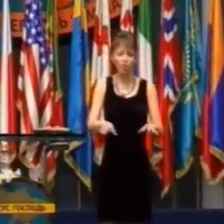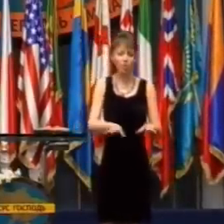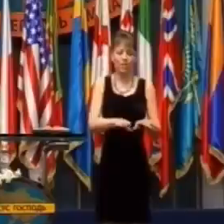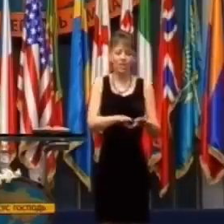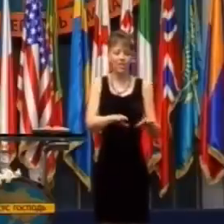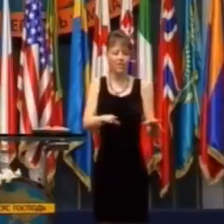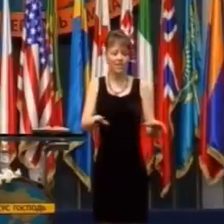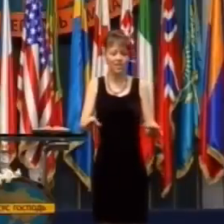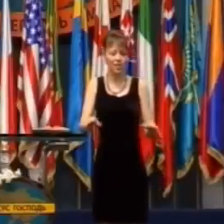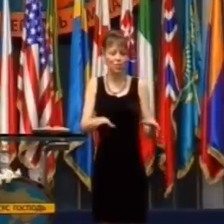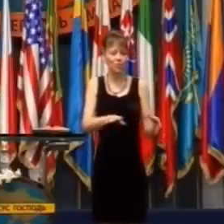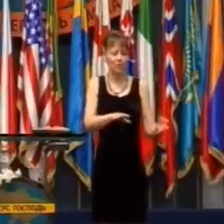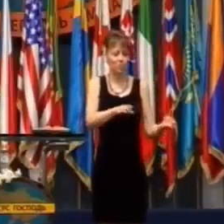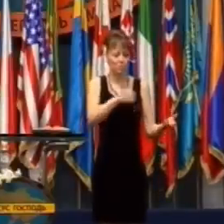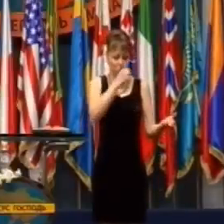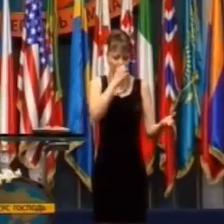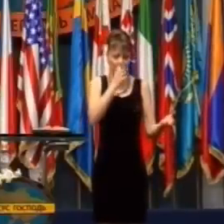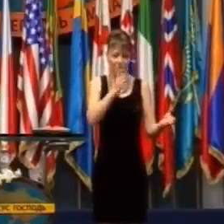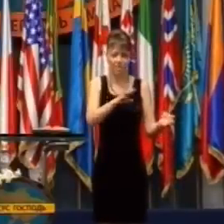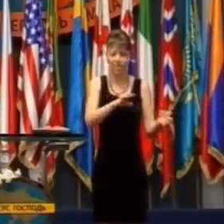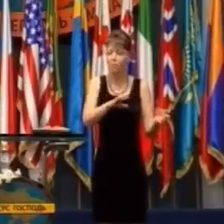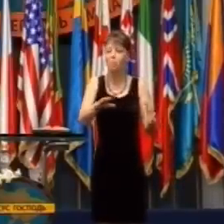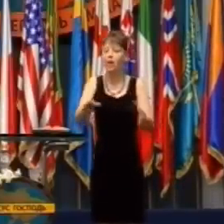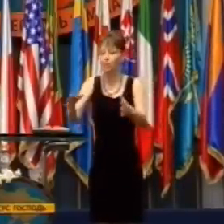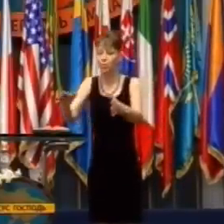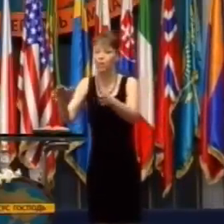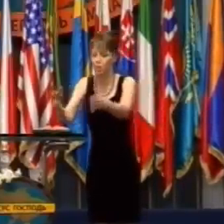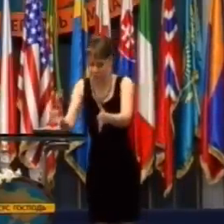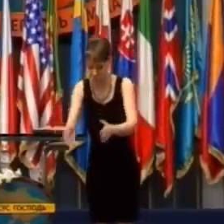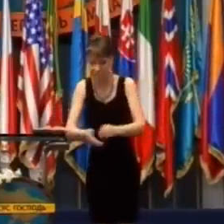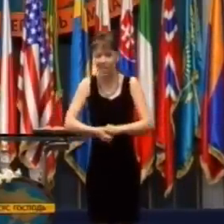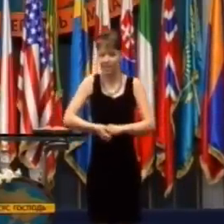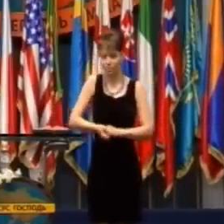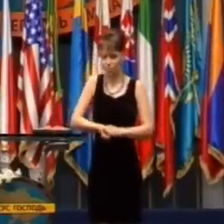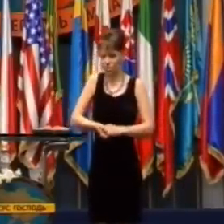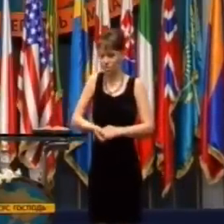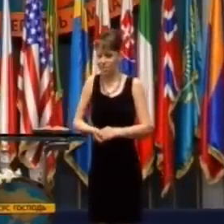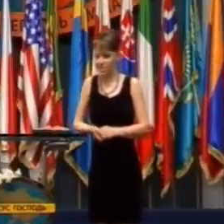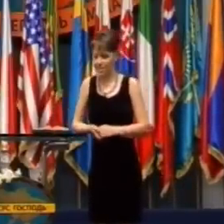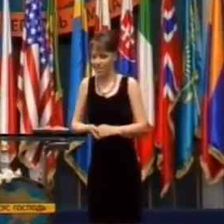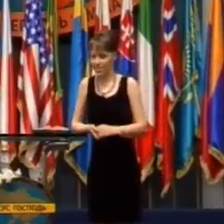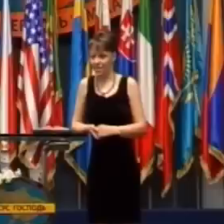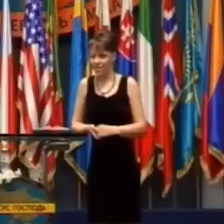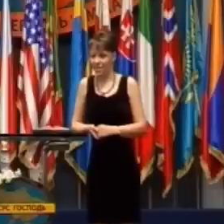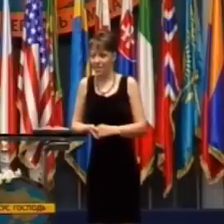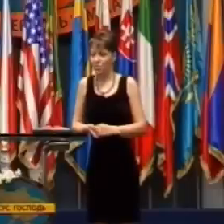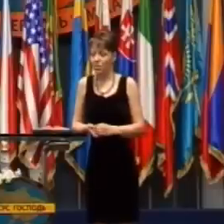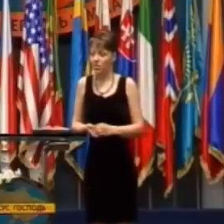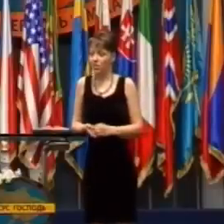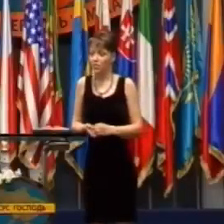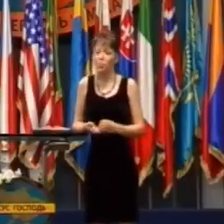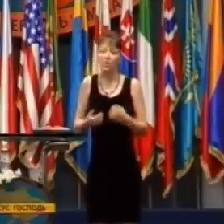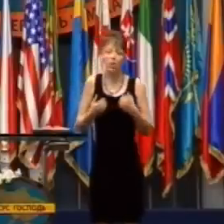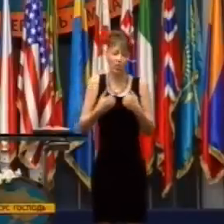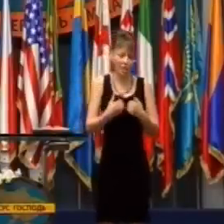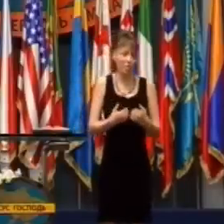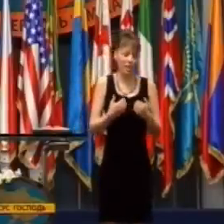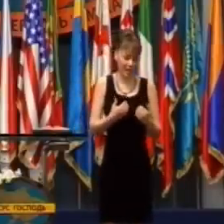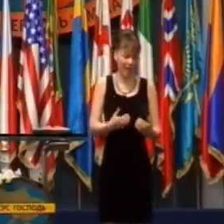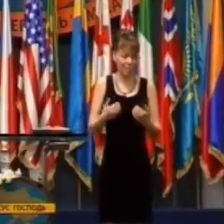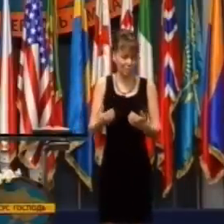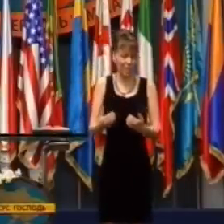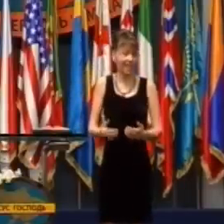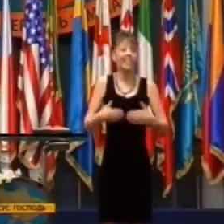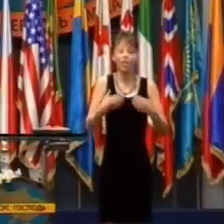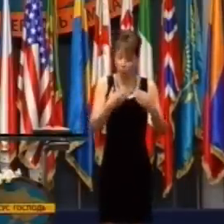a odpovedám im je mi ľúto, ale váš e-mail sa nedostal tam, kam ste ho poslali. Ale volám